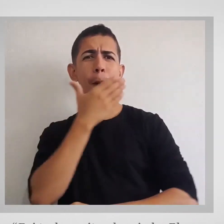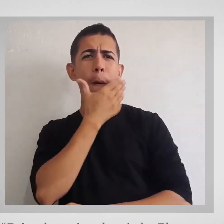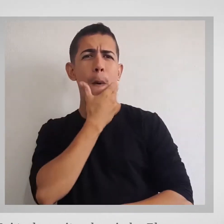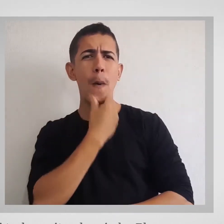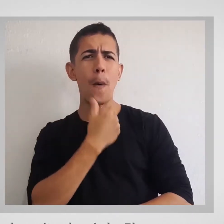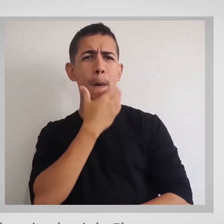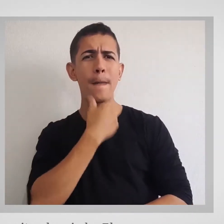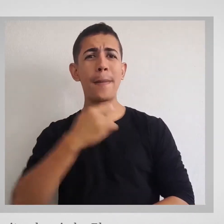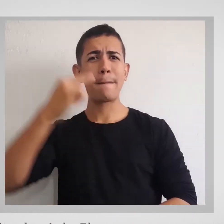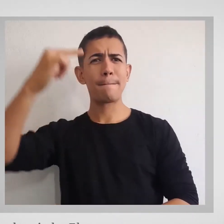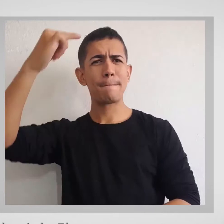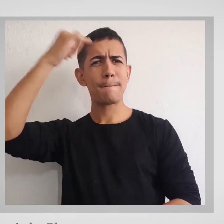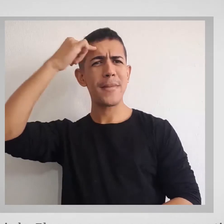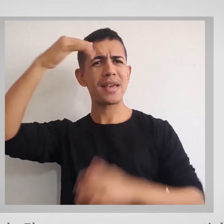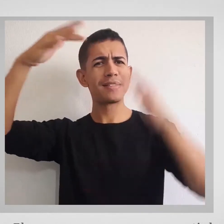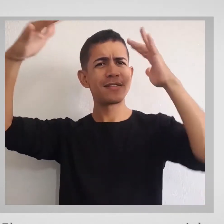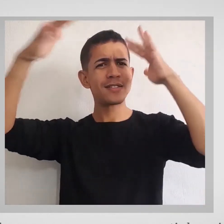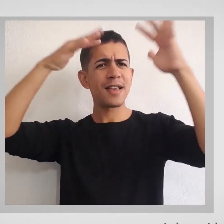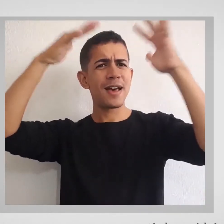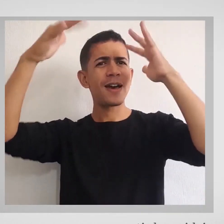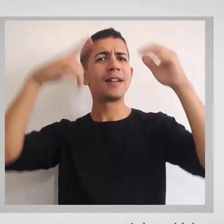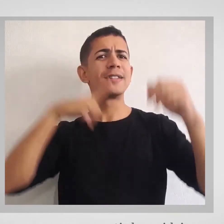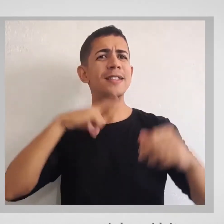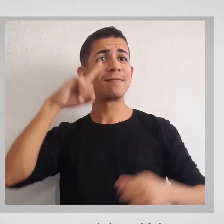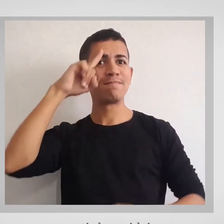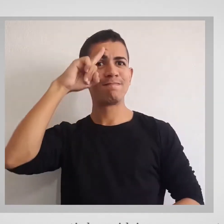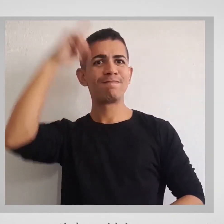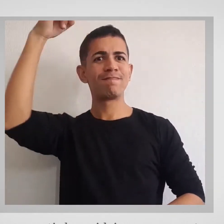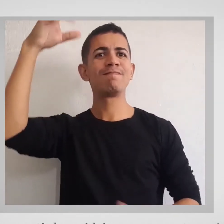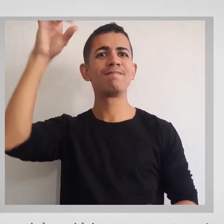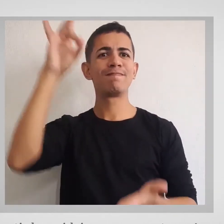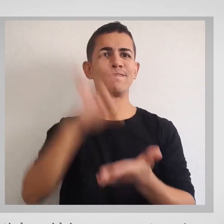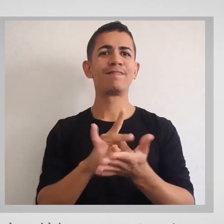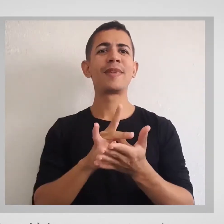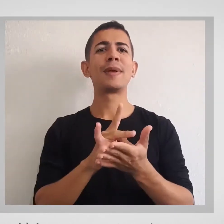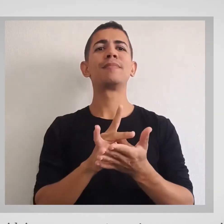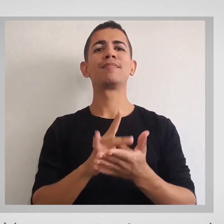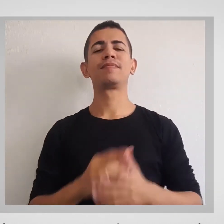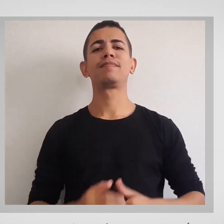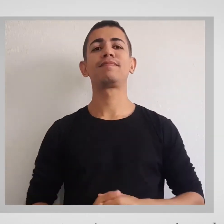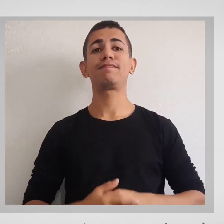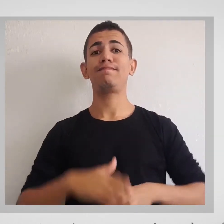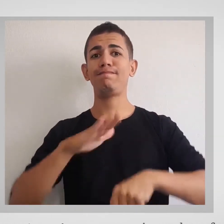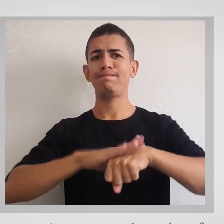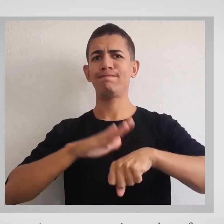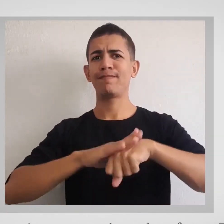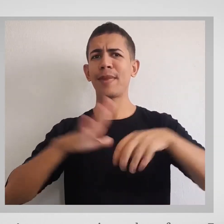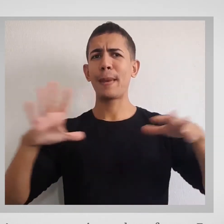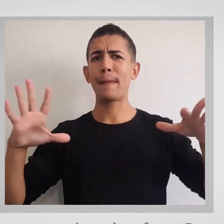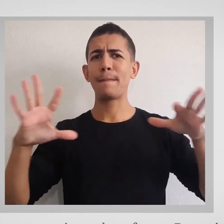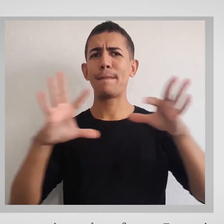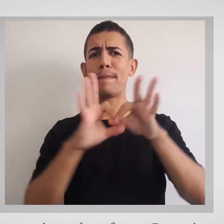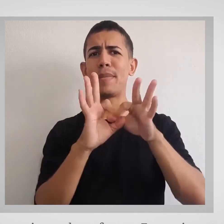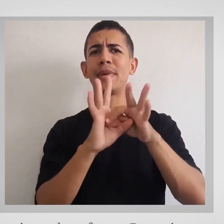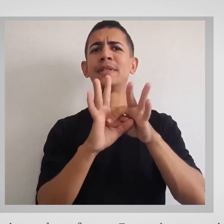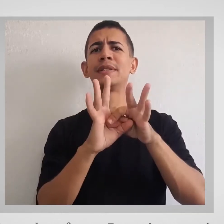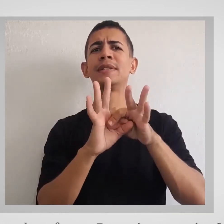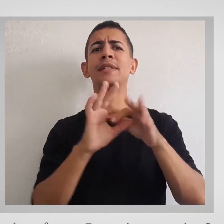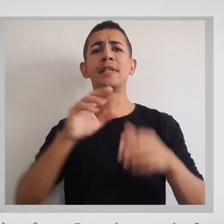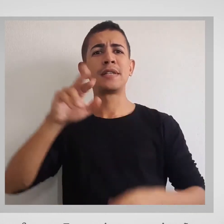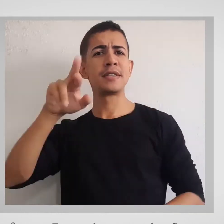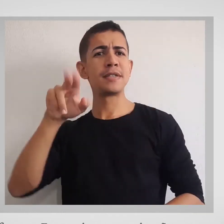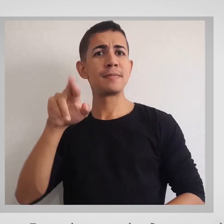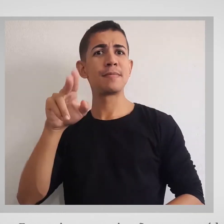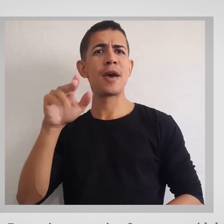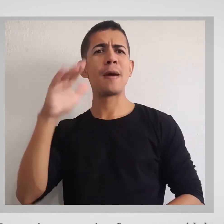pensava que tinha as ideias e eu executava. A nossa parceria era dessa forma. Era mais que um irmão. Era meu ídolo.